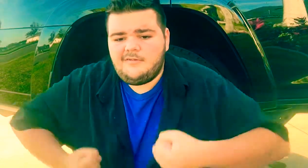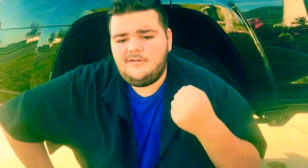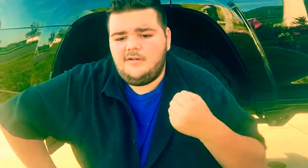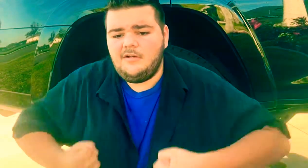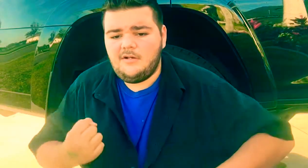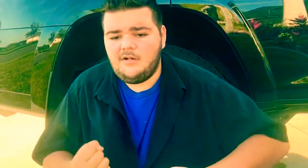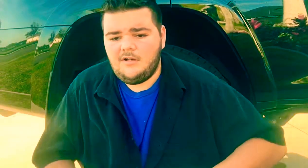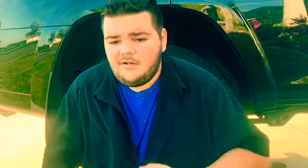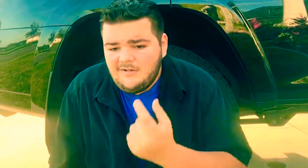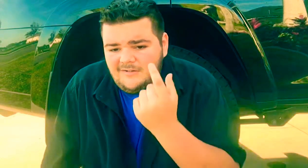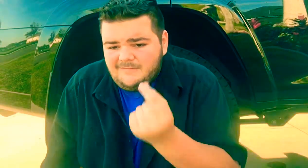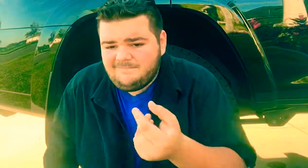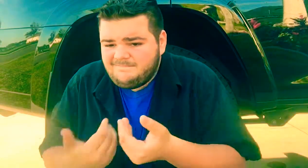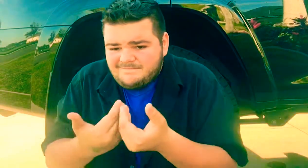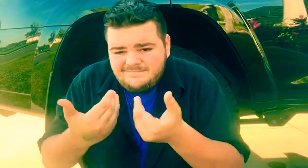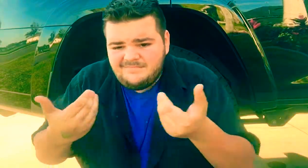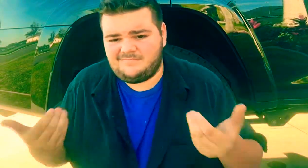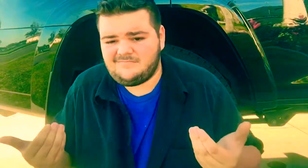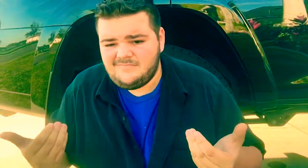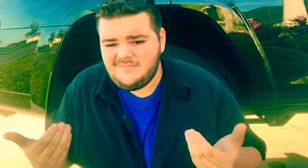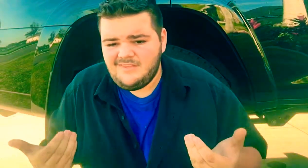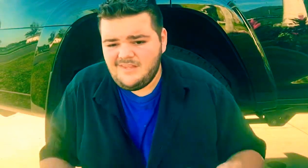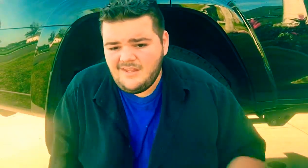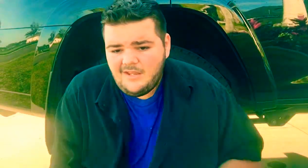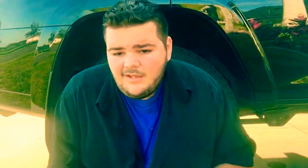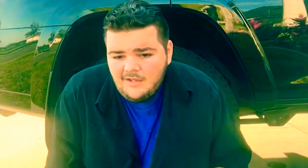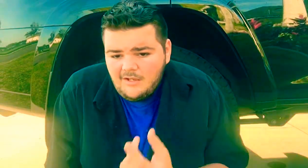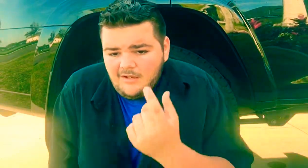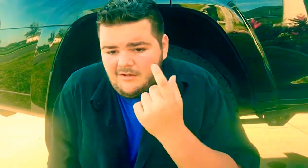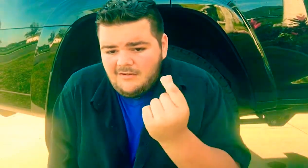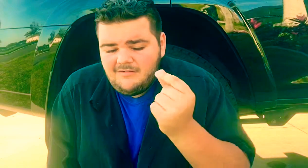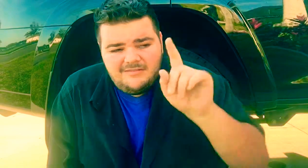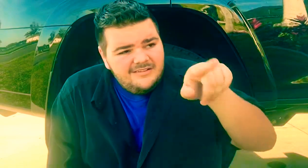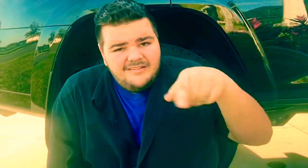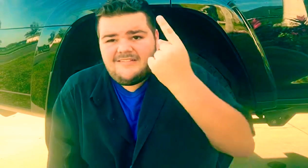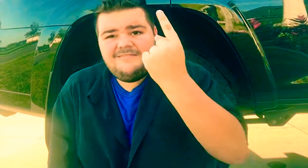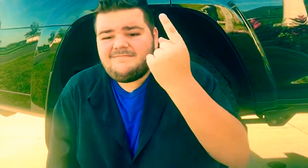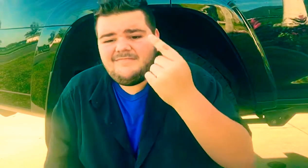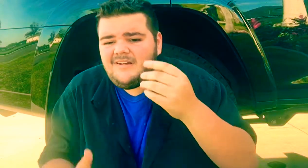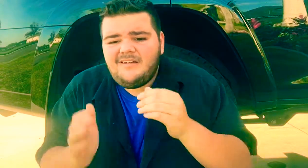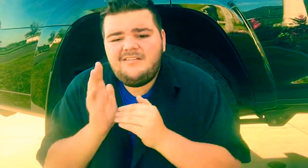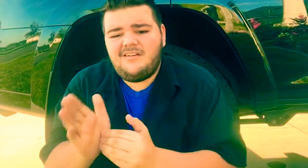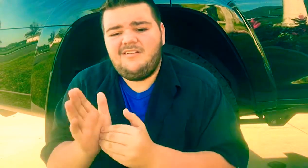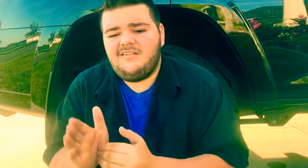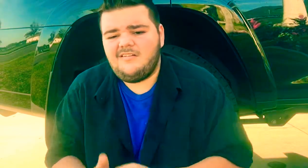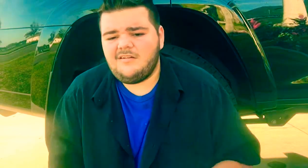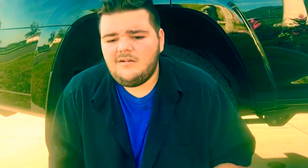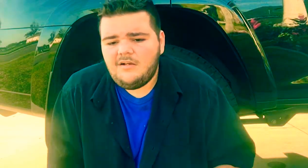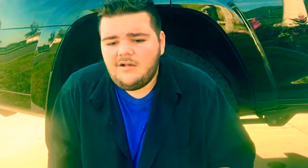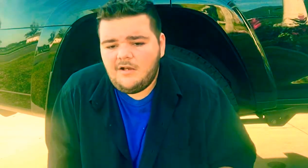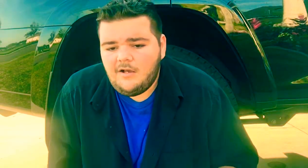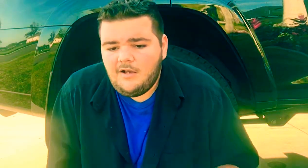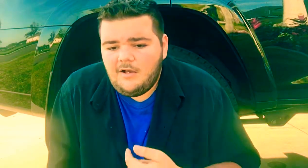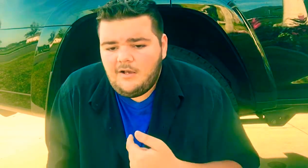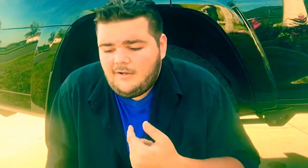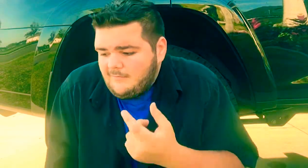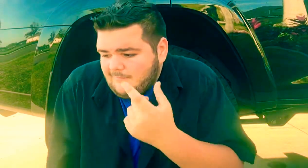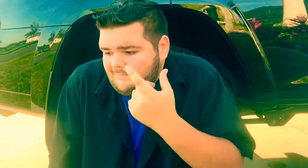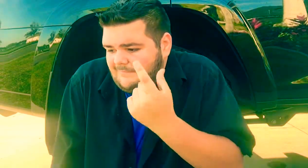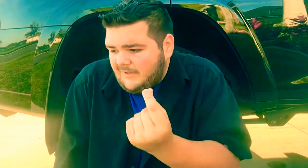Run Run 今だどこだって一人へ届かなくても ぶるめいに嫌